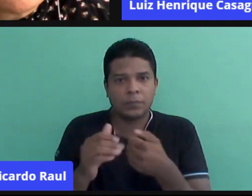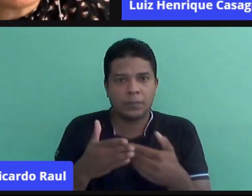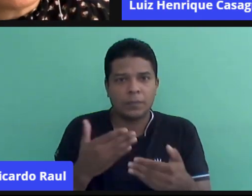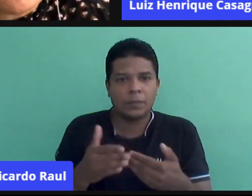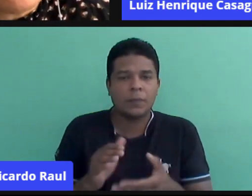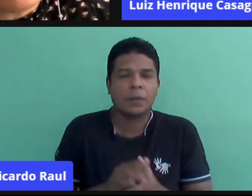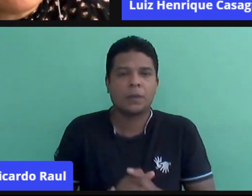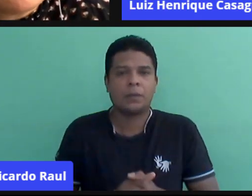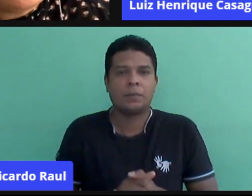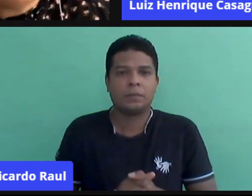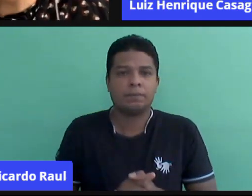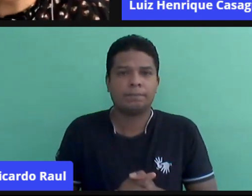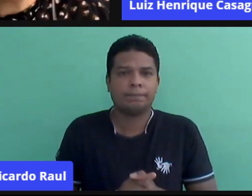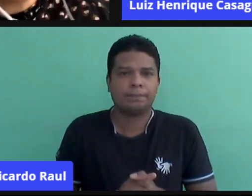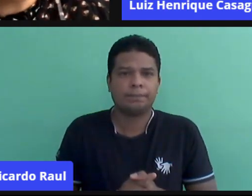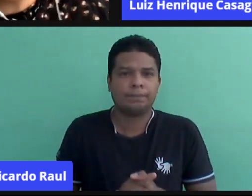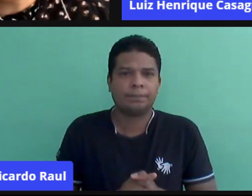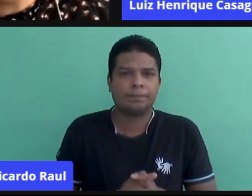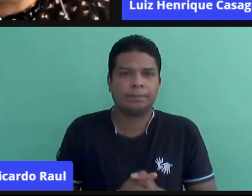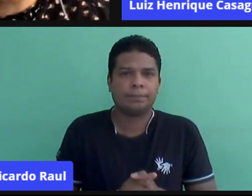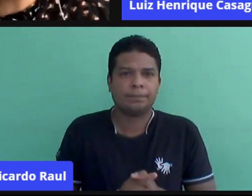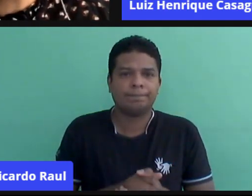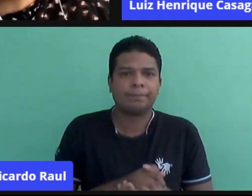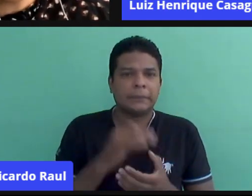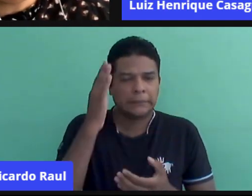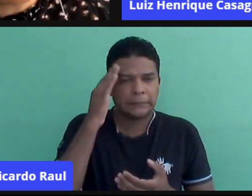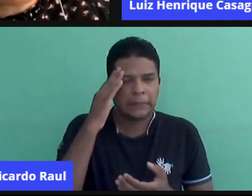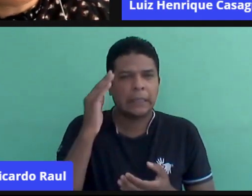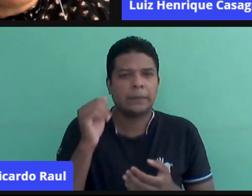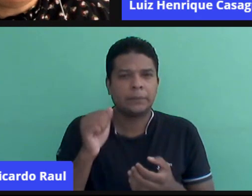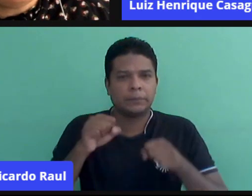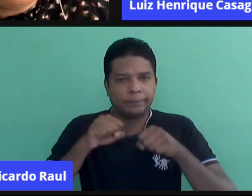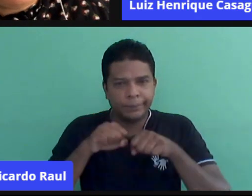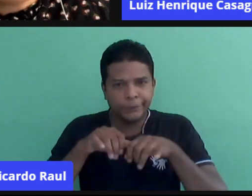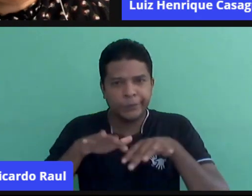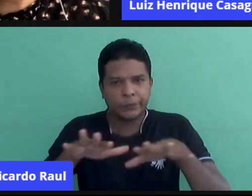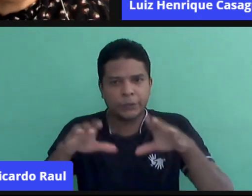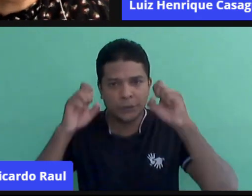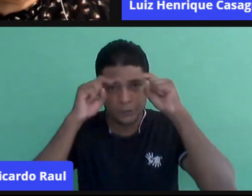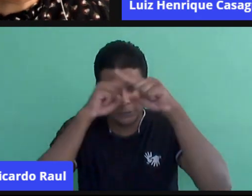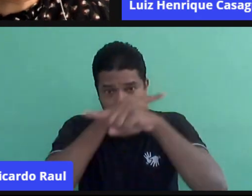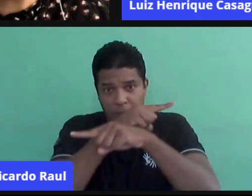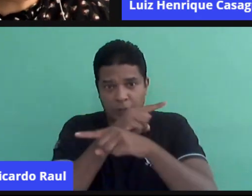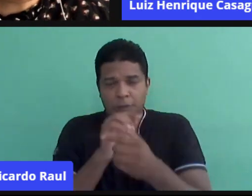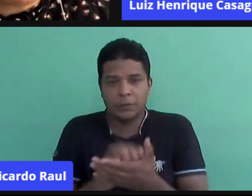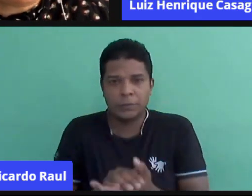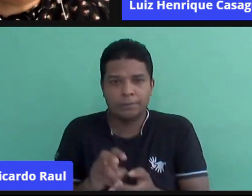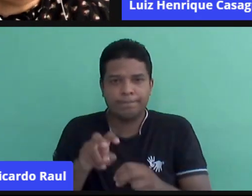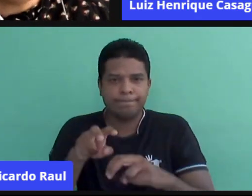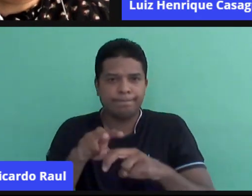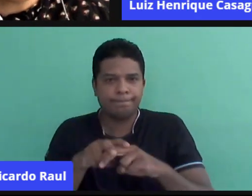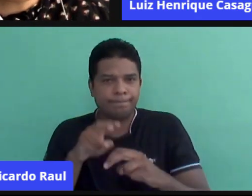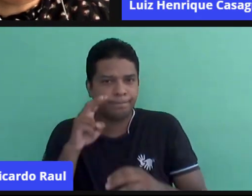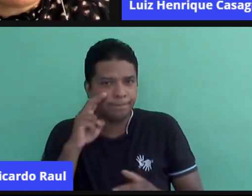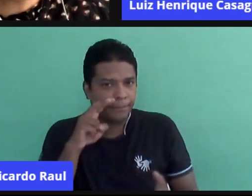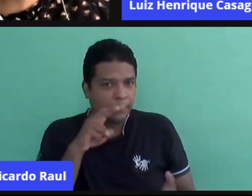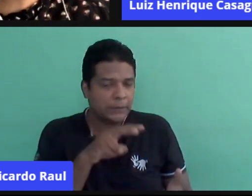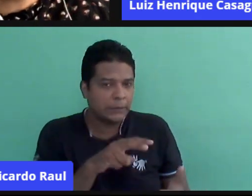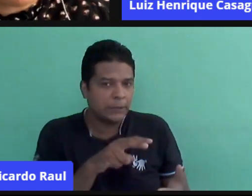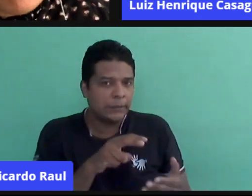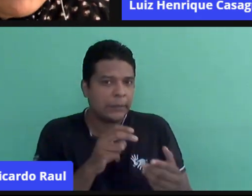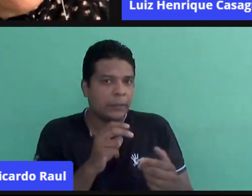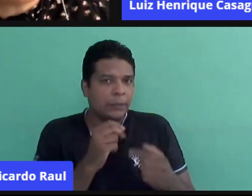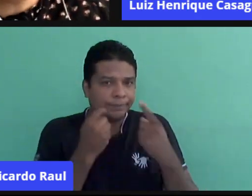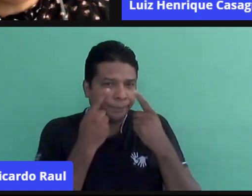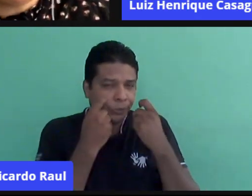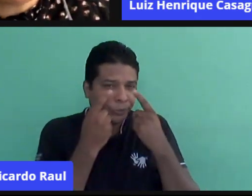fazer algo nesse cenário. O cenário não é promissor, a gente sabe disso, né? Mas, como eu disse, se a gente sentar e olhar para o cenário, a